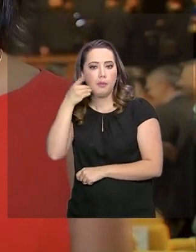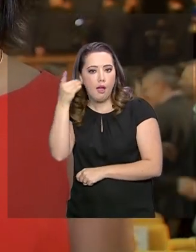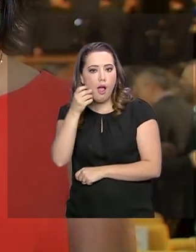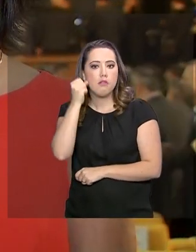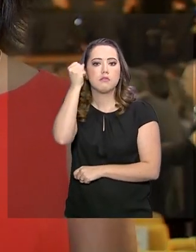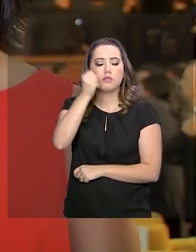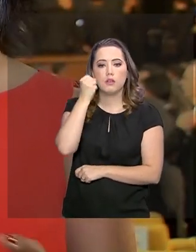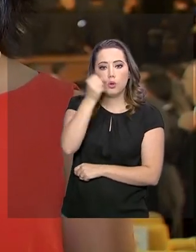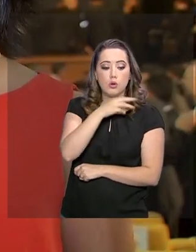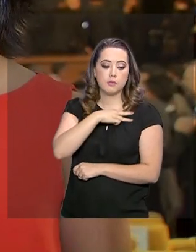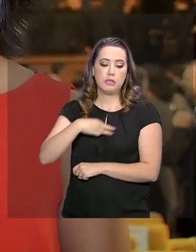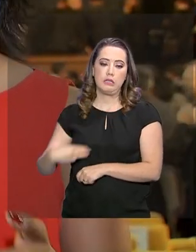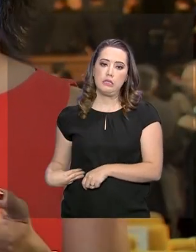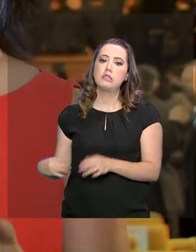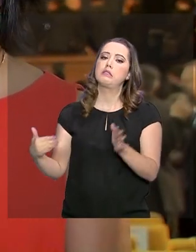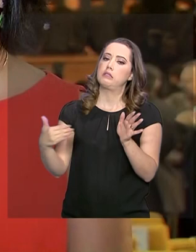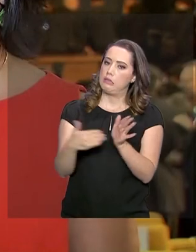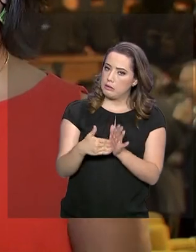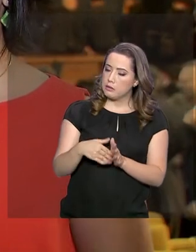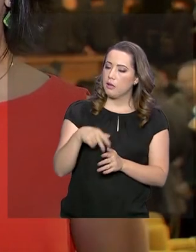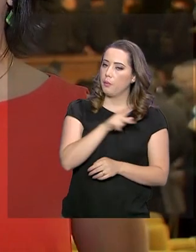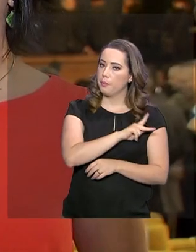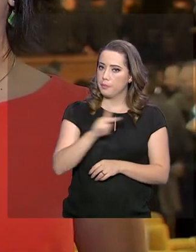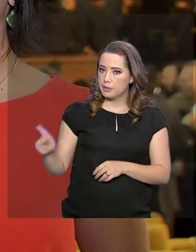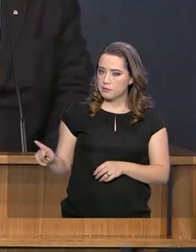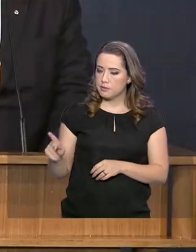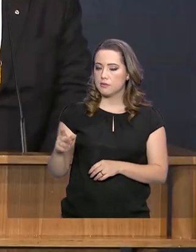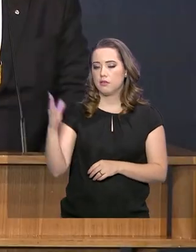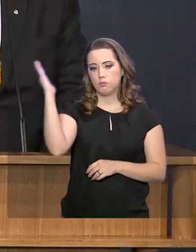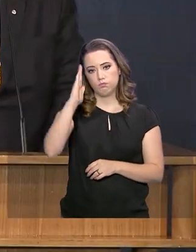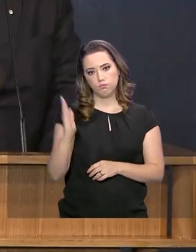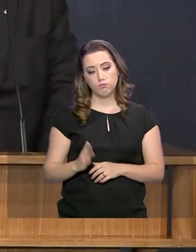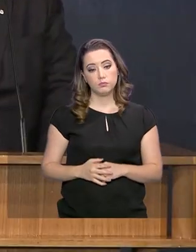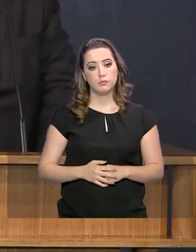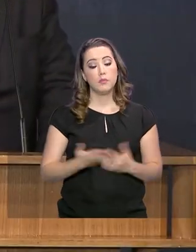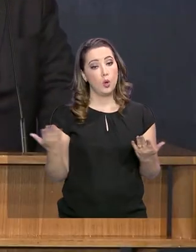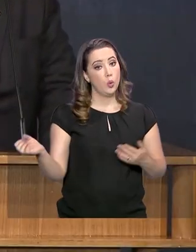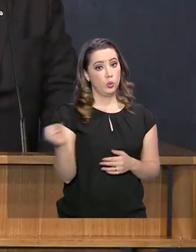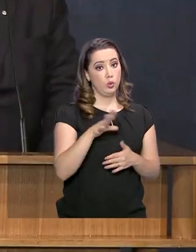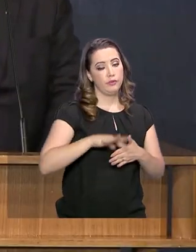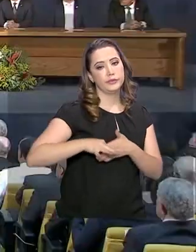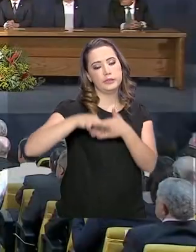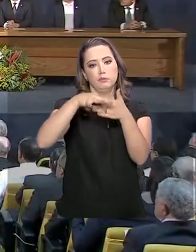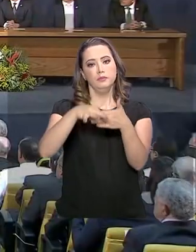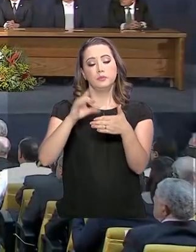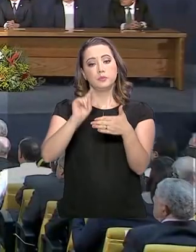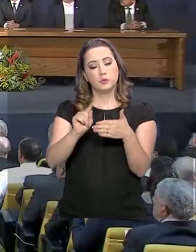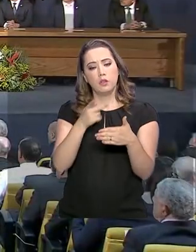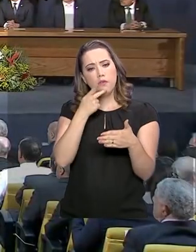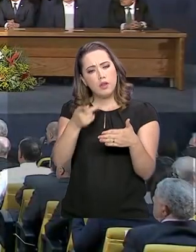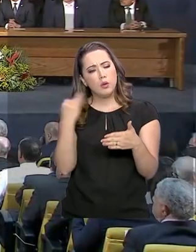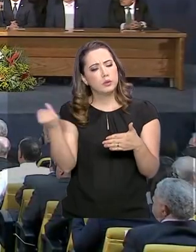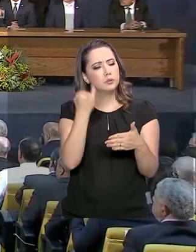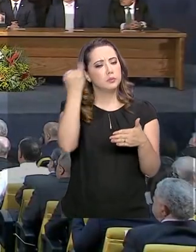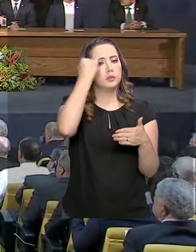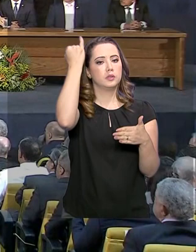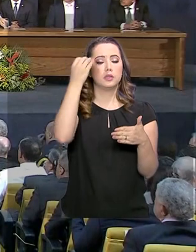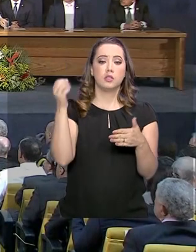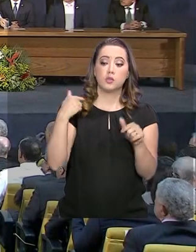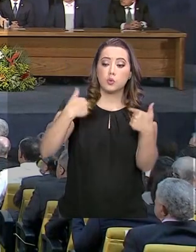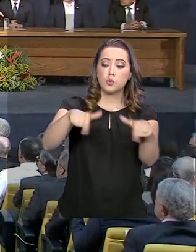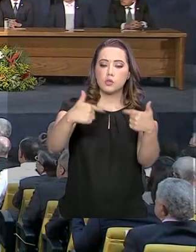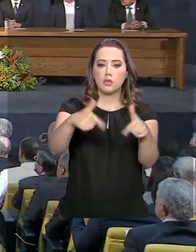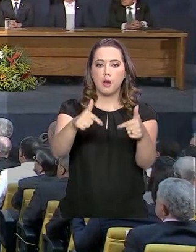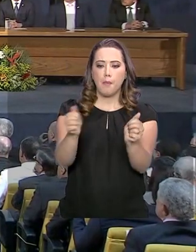ministros de Estado e até o presidente da República. O novo líder do Ministério Público destacou a importância das